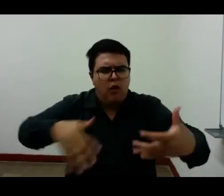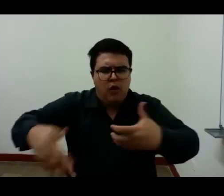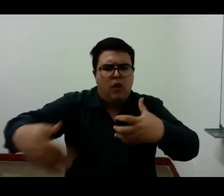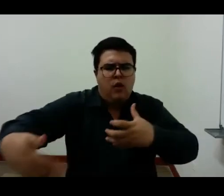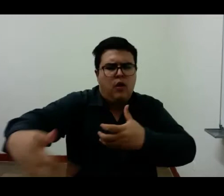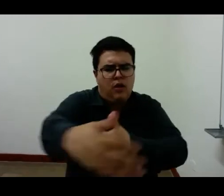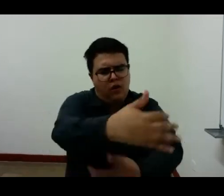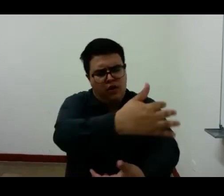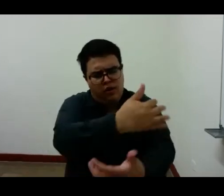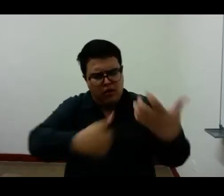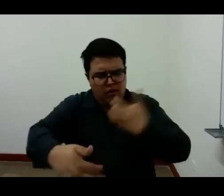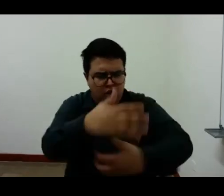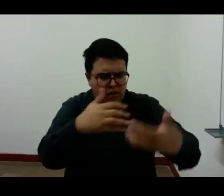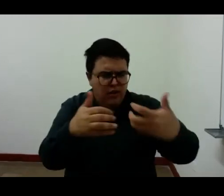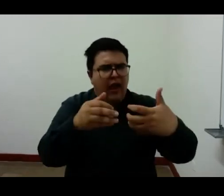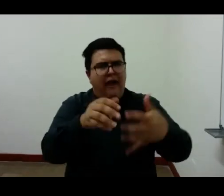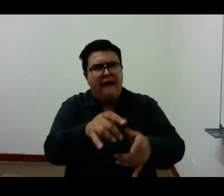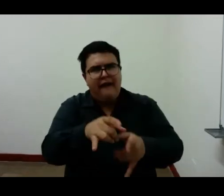asunto